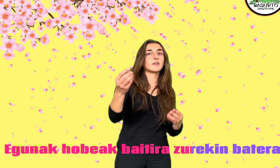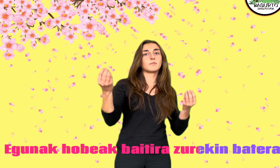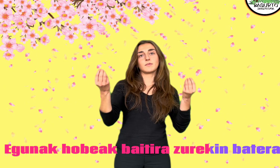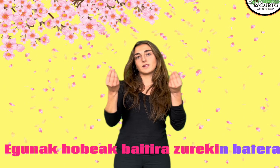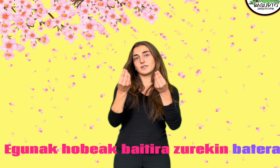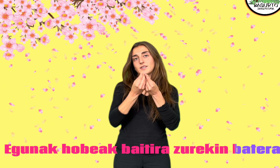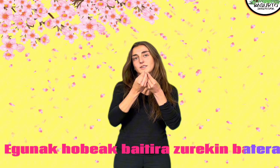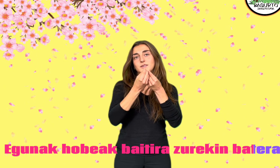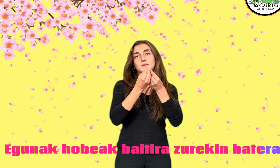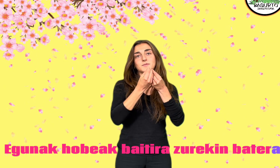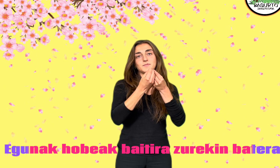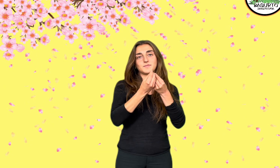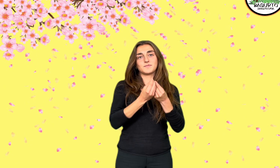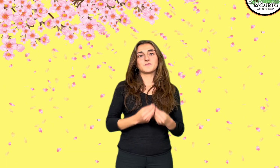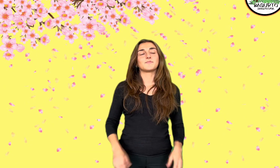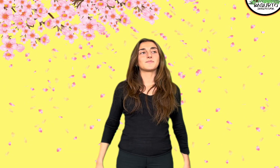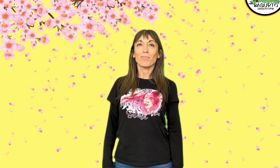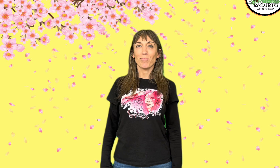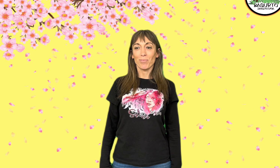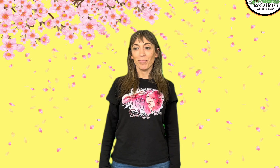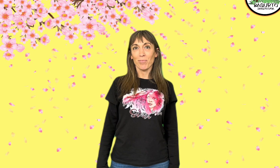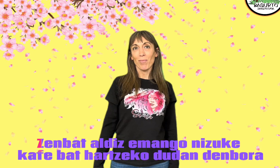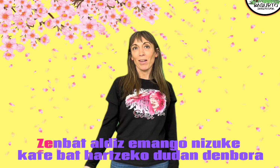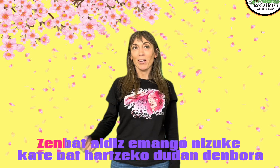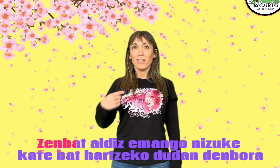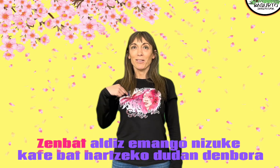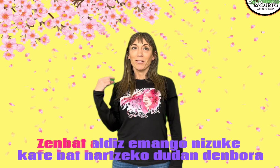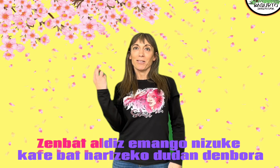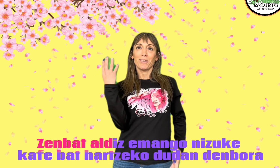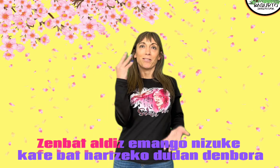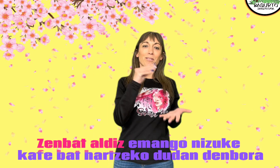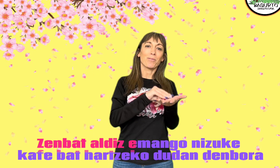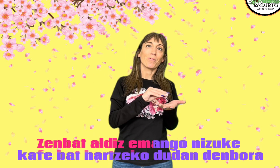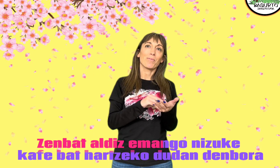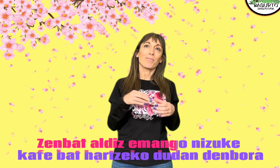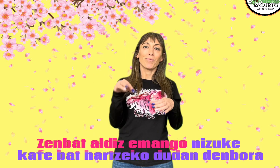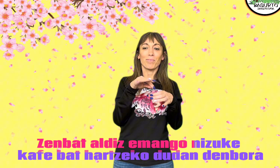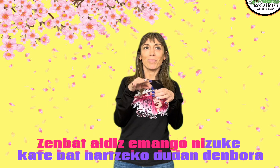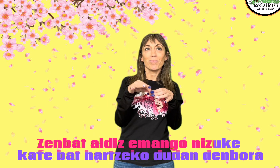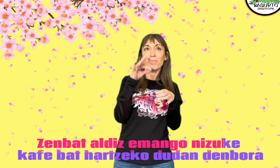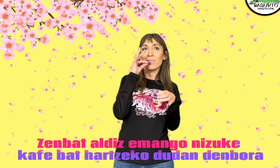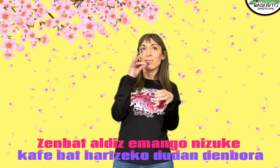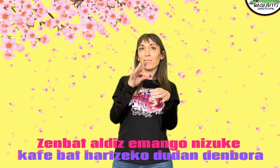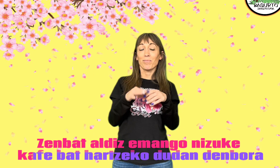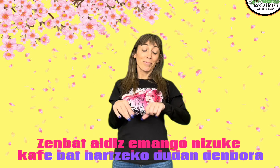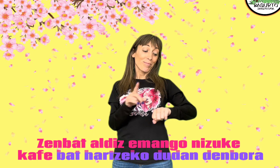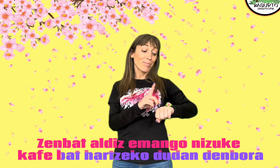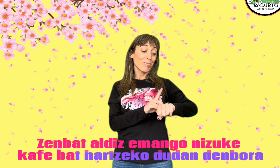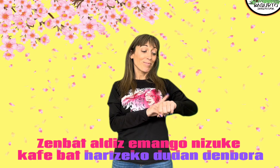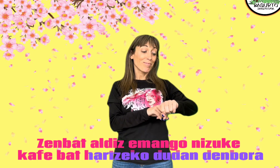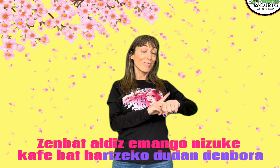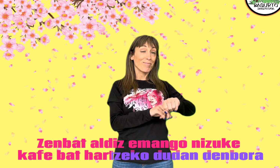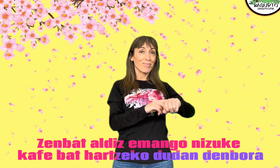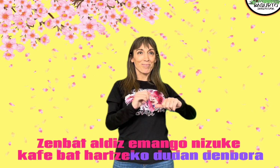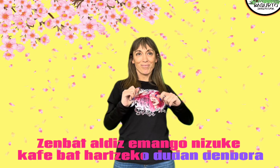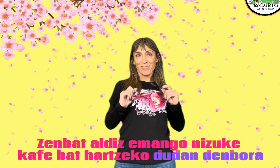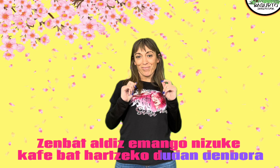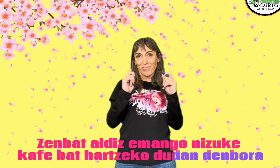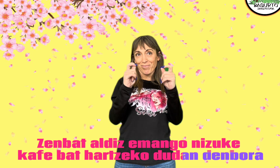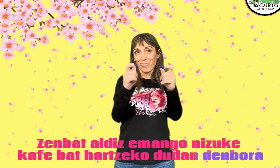batera Zer bataldiz emango nizuke kafe bat hartzeko dudan